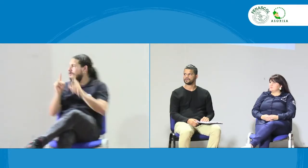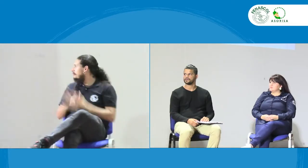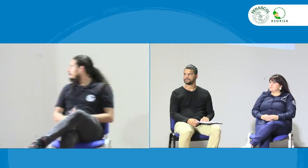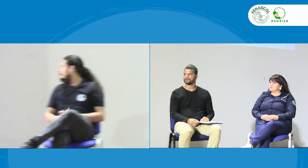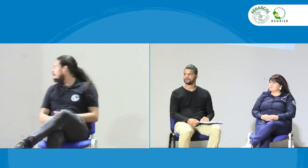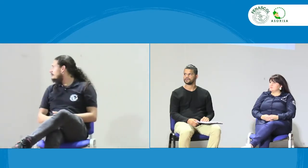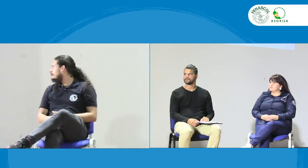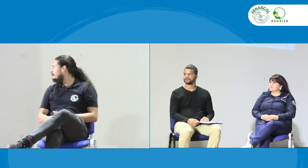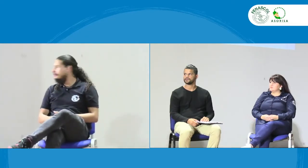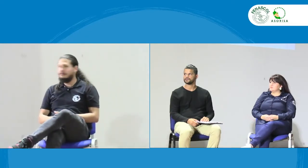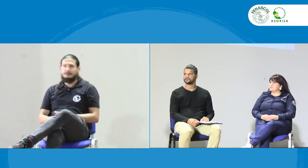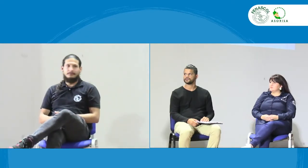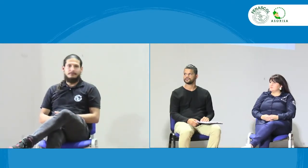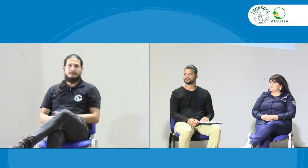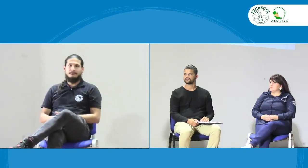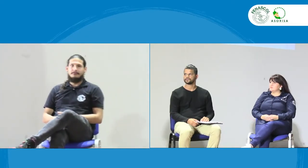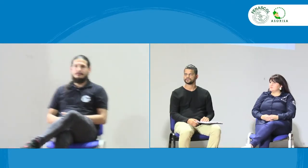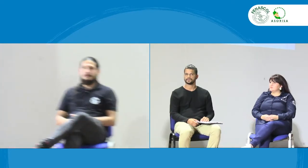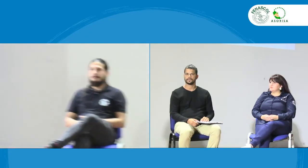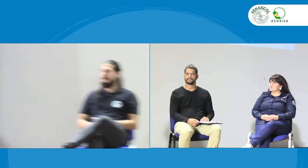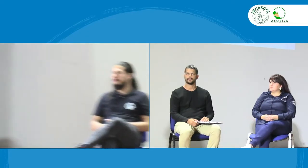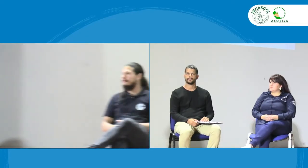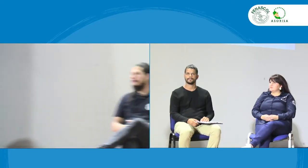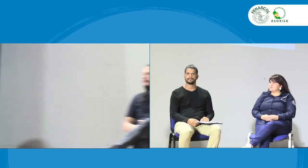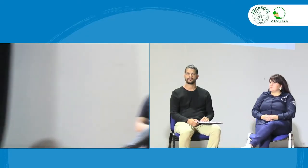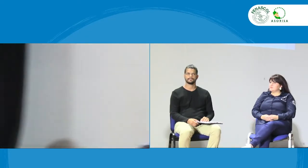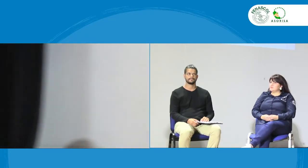Damos cierre a este evento o no sé si tenemos preguntas.